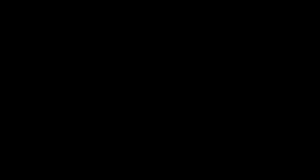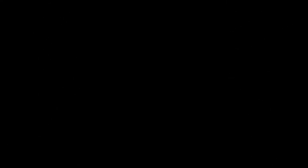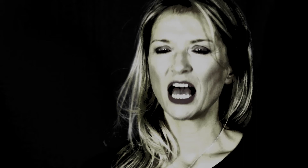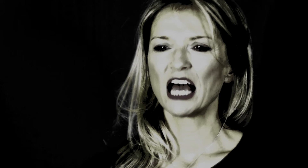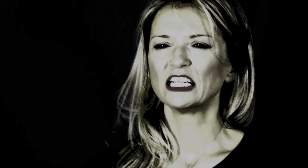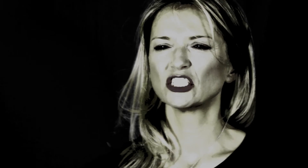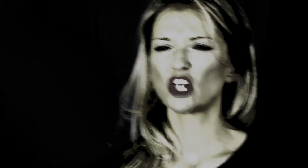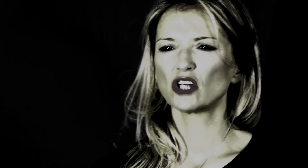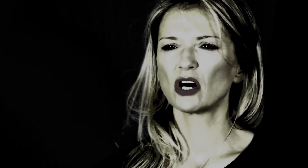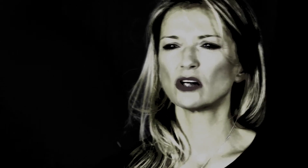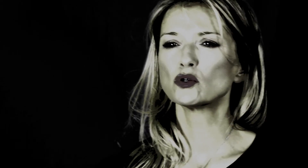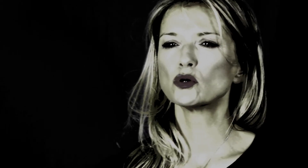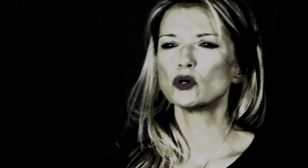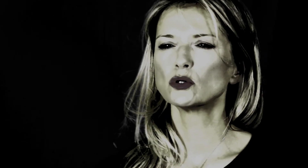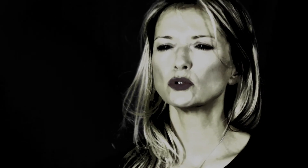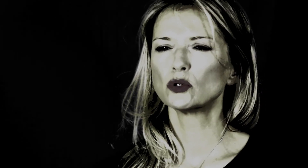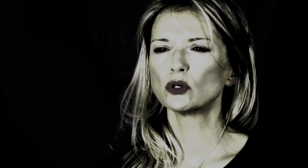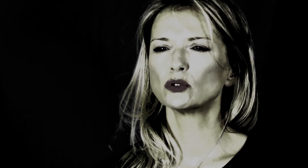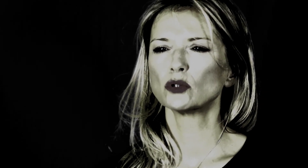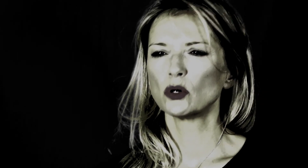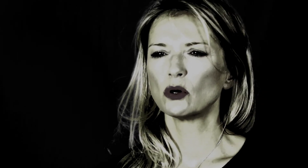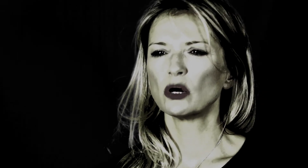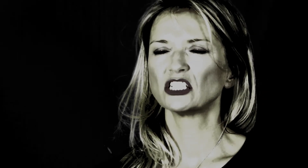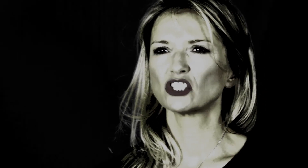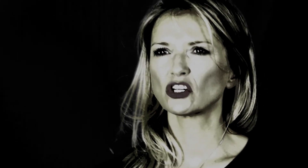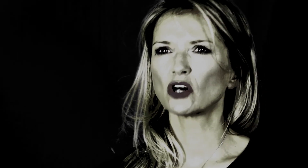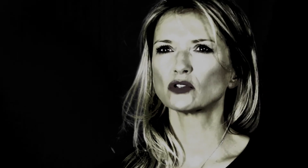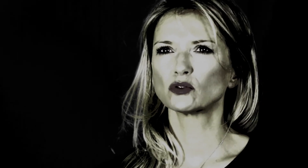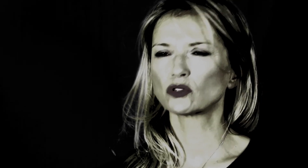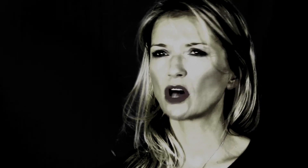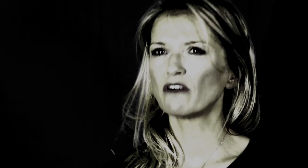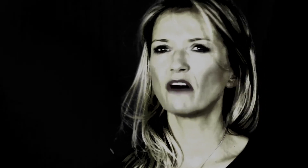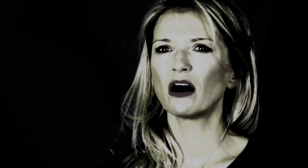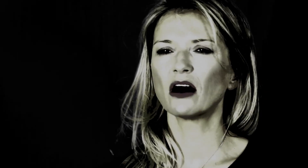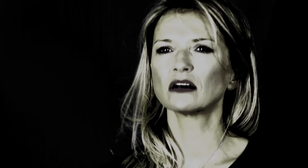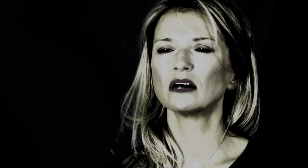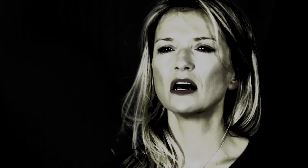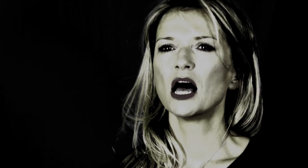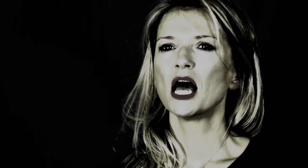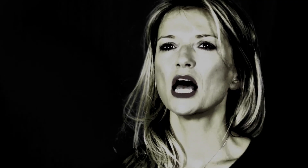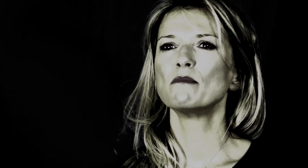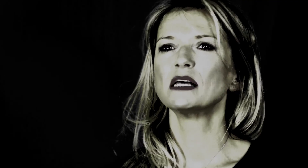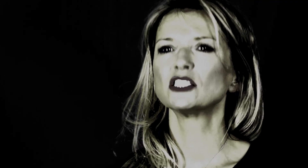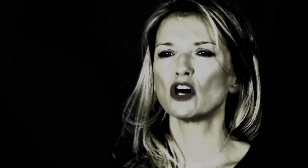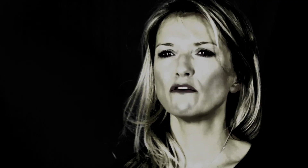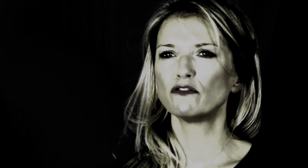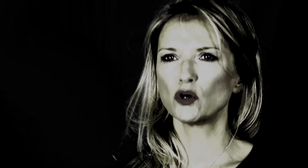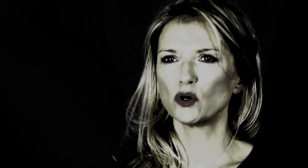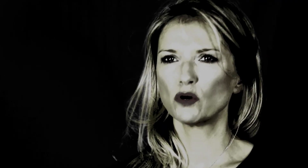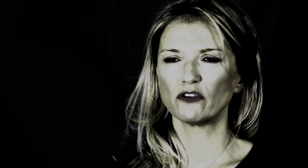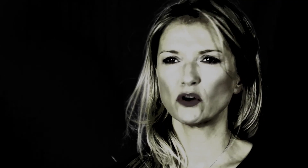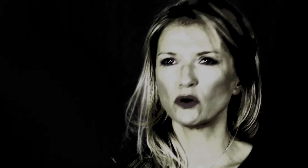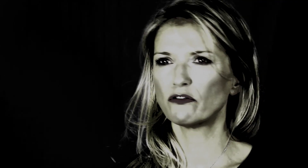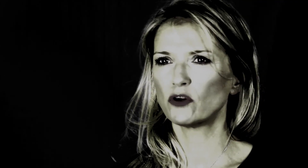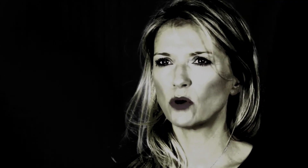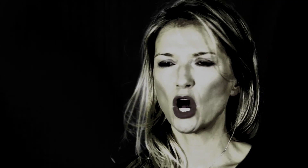Et j'entends tout, tout, tout Et j'entends tout trop fort Et mes yeux flous,